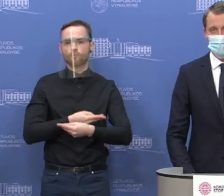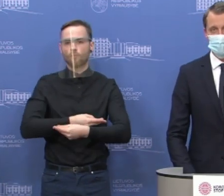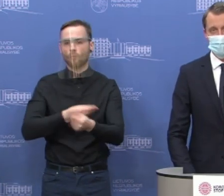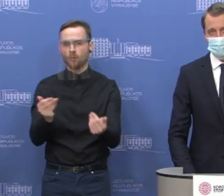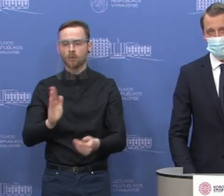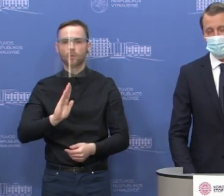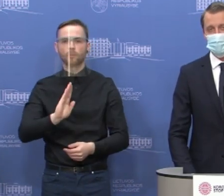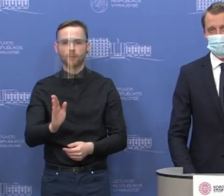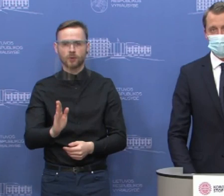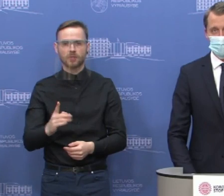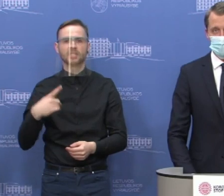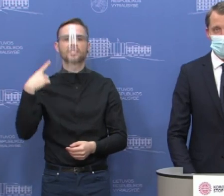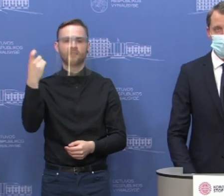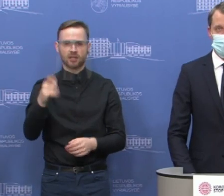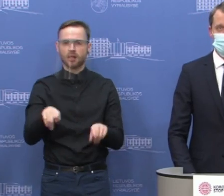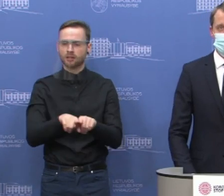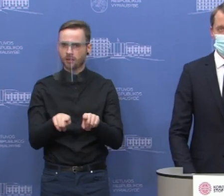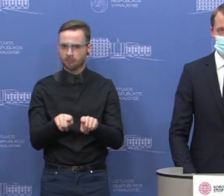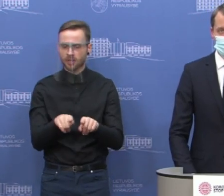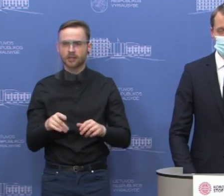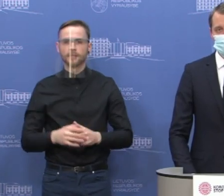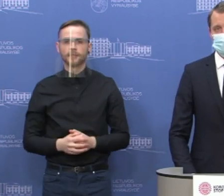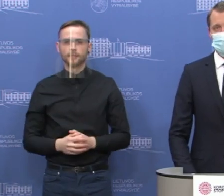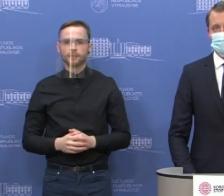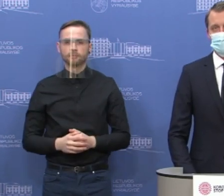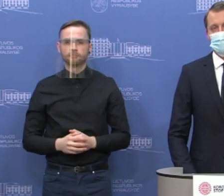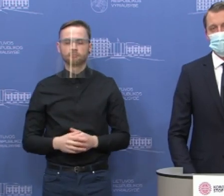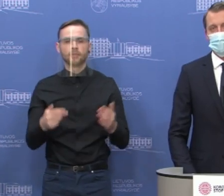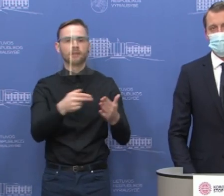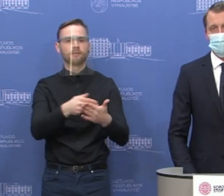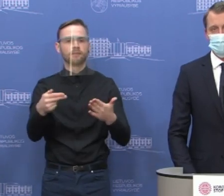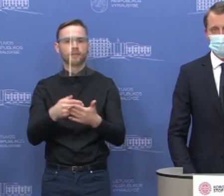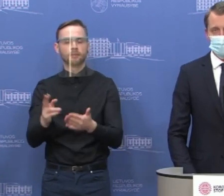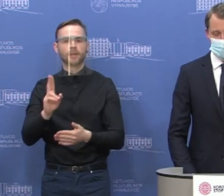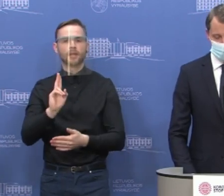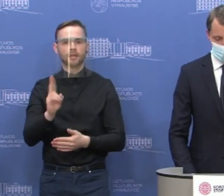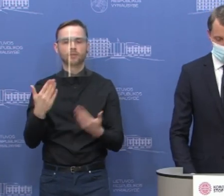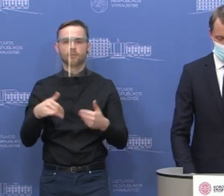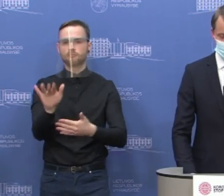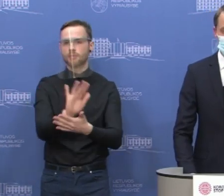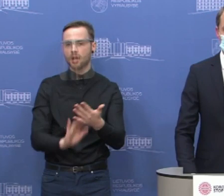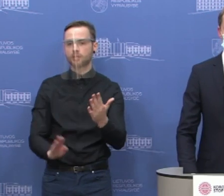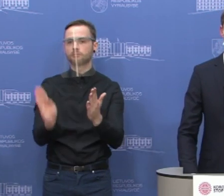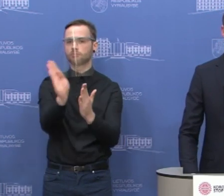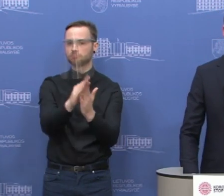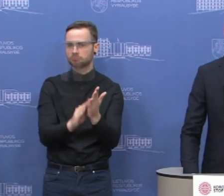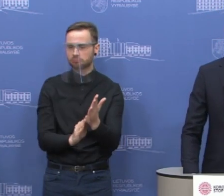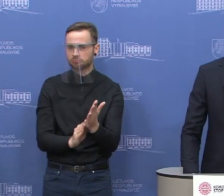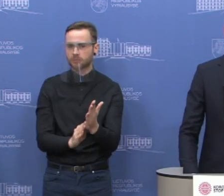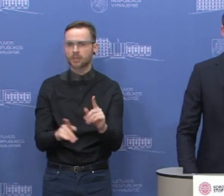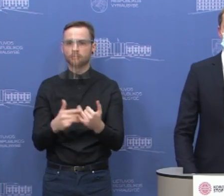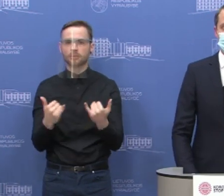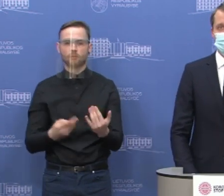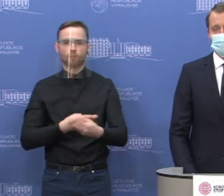atliekamas ir kitą savaitę. Tai yra būtent toms įmonėms, kurios yra pateikusios prašymą, iš mokėjimai, kaip ir